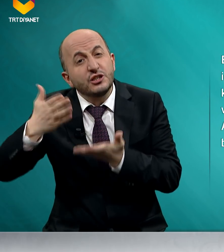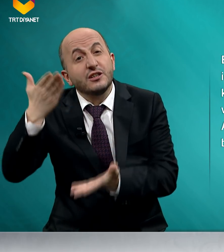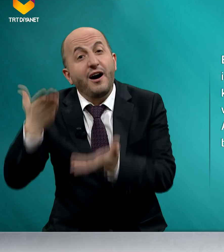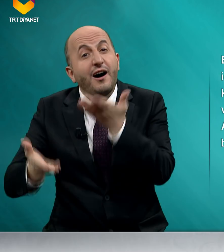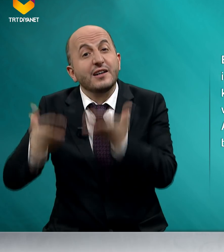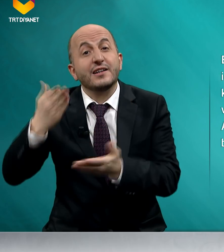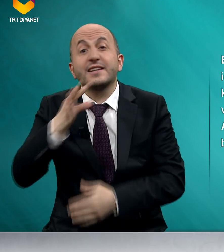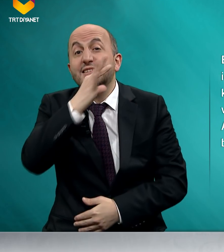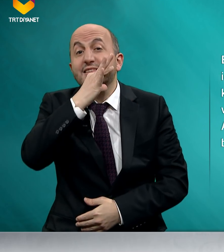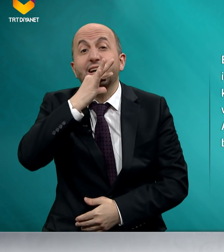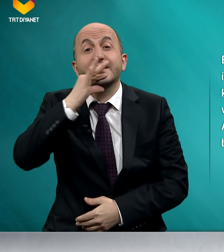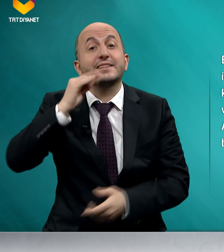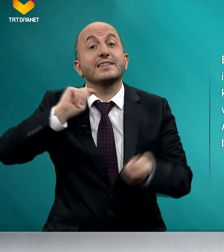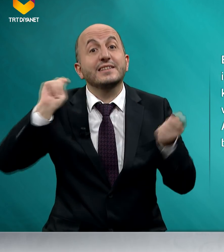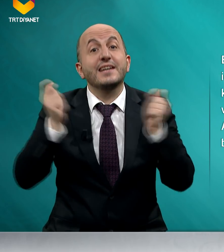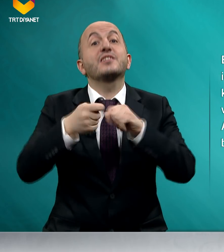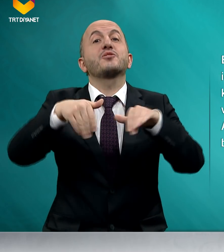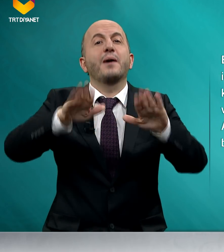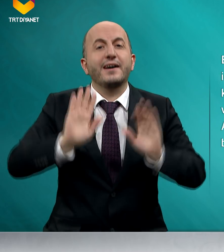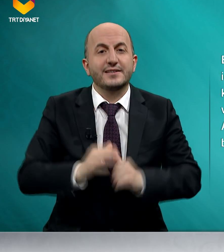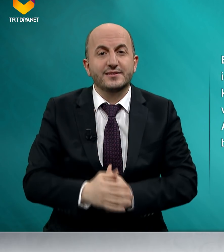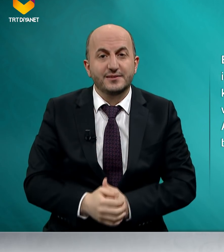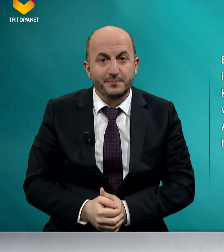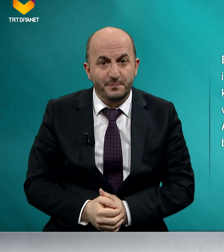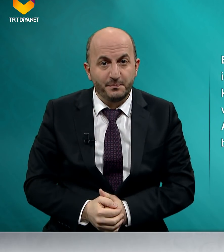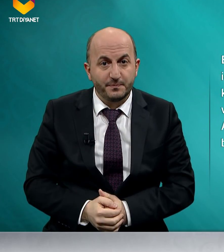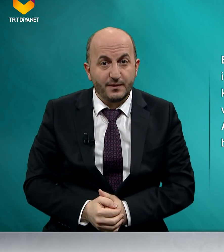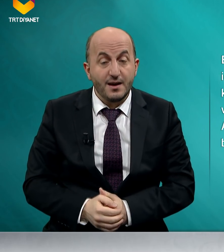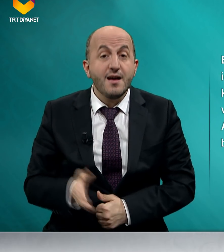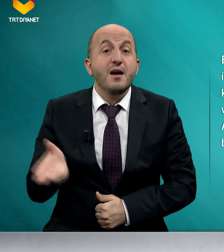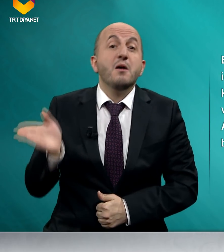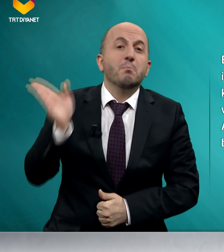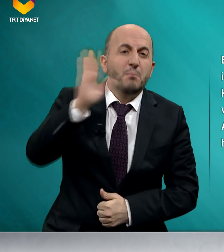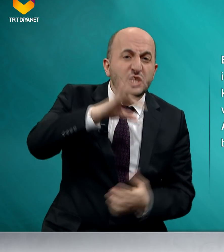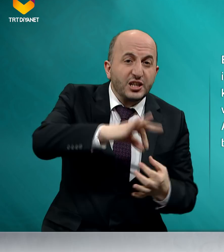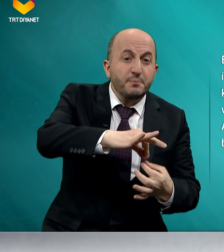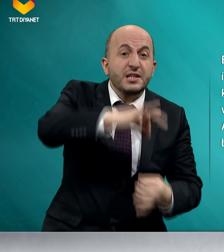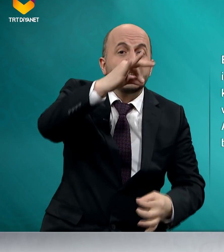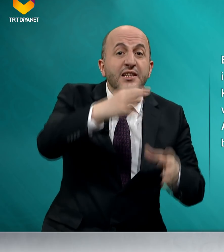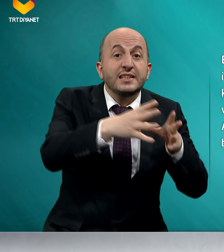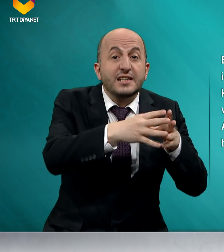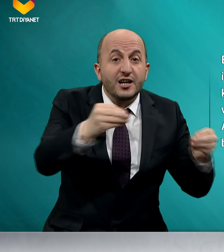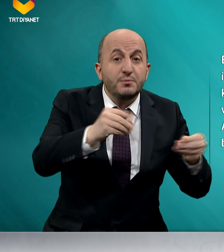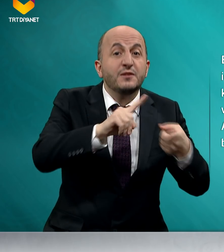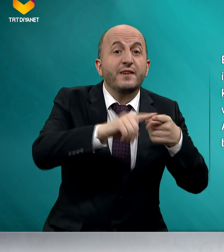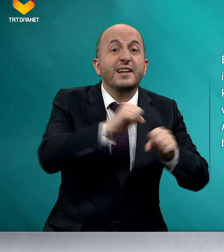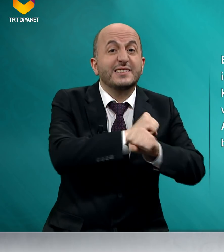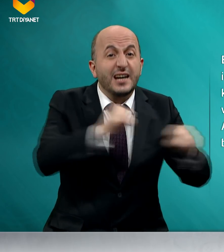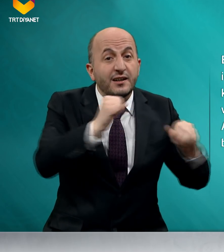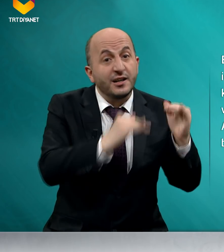ahiret saadetini değişmez. Başka birinin kaybı ve zararı